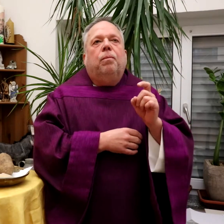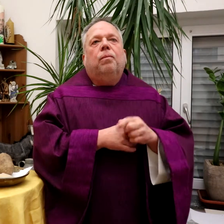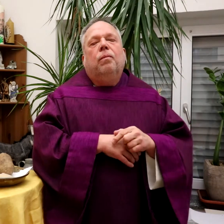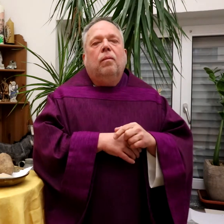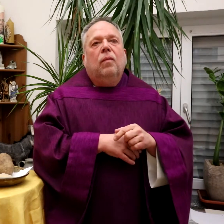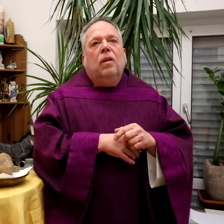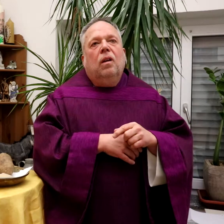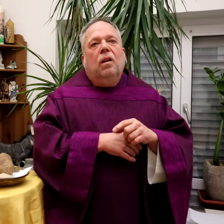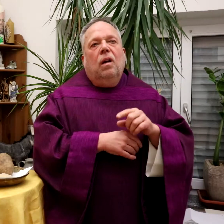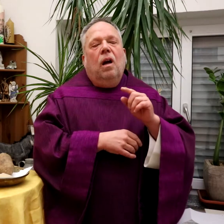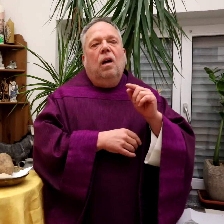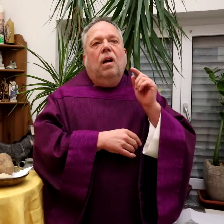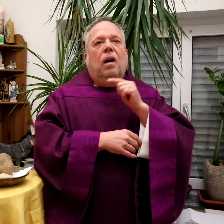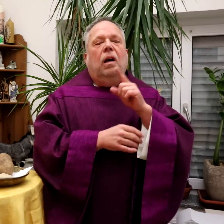Weshalb betont er das so?